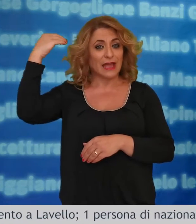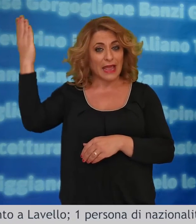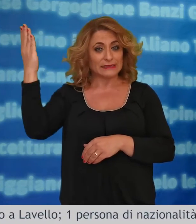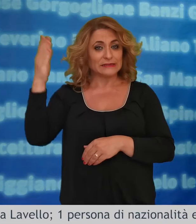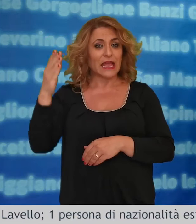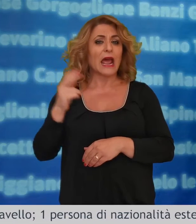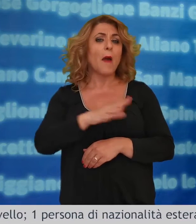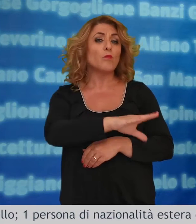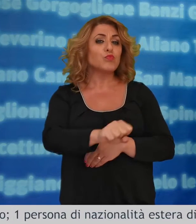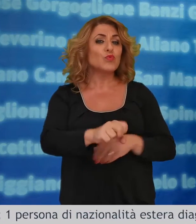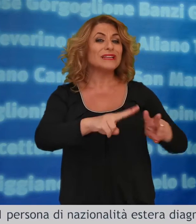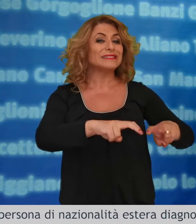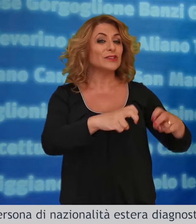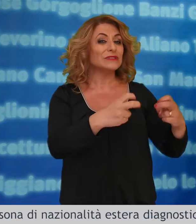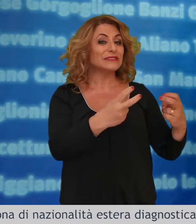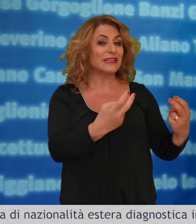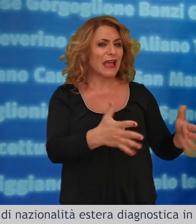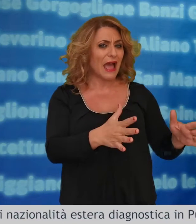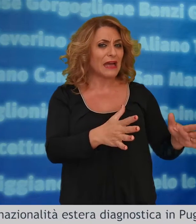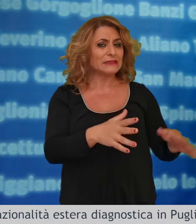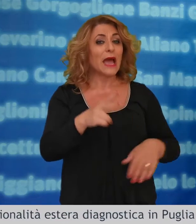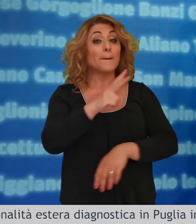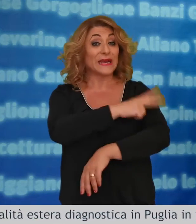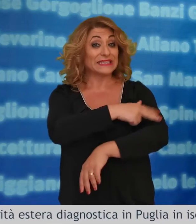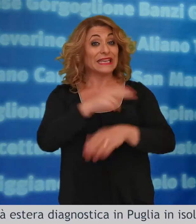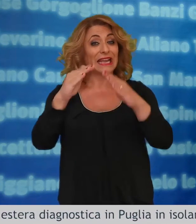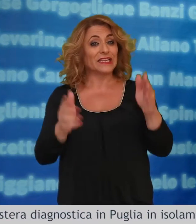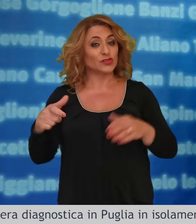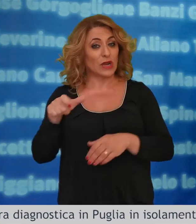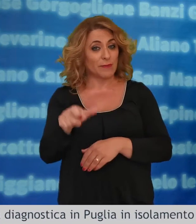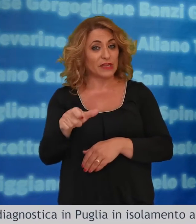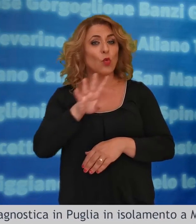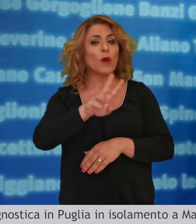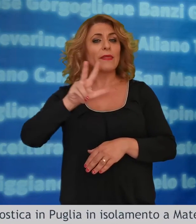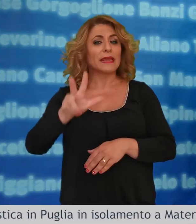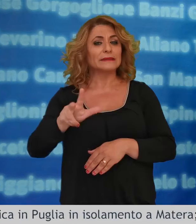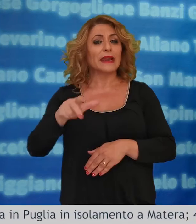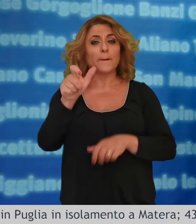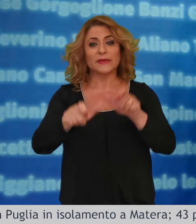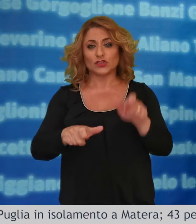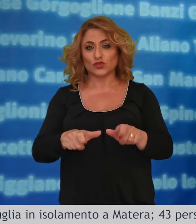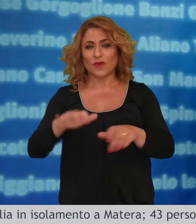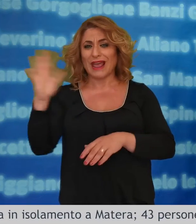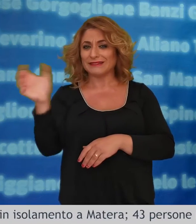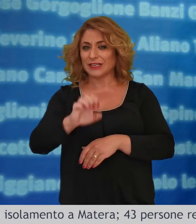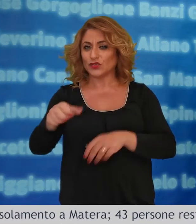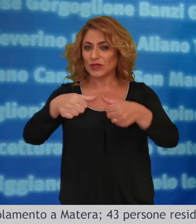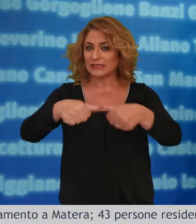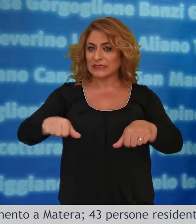diagnosticata in puglia in isolamento a matera 43 persone residenti in altre regioni o provenienti da